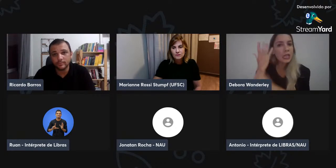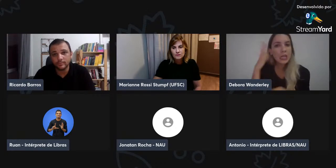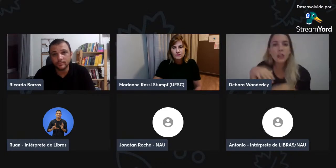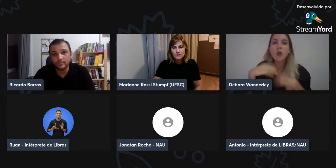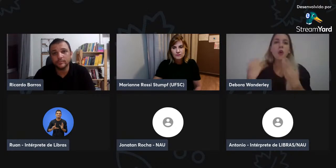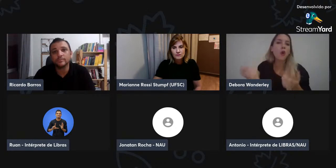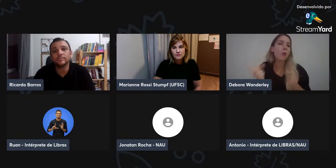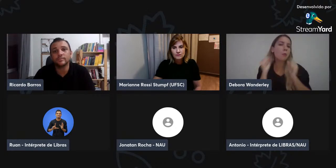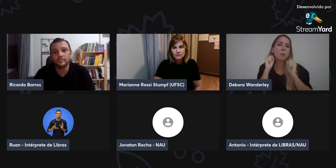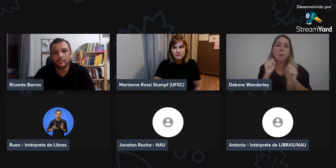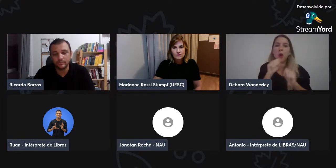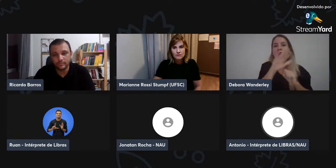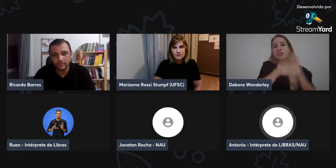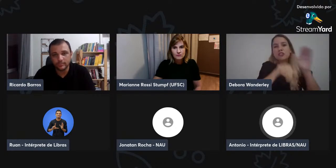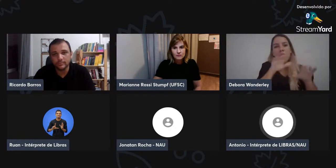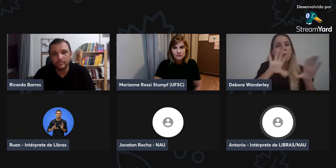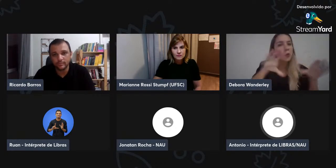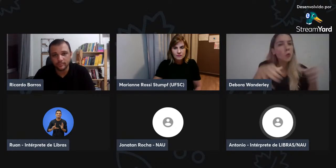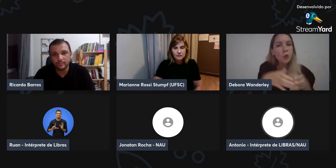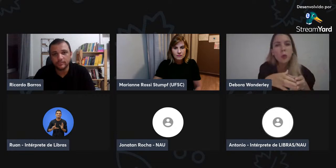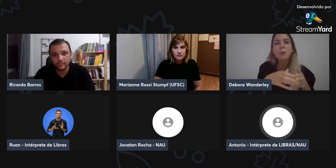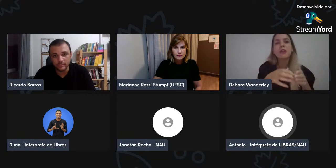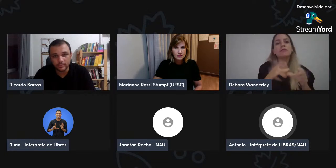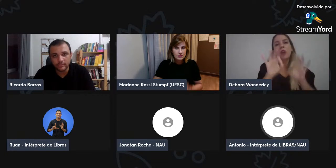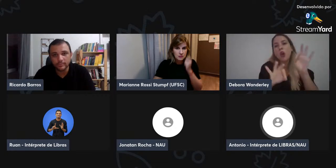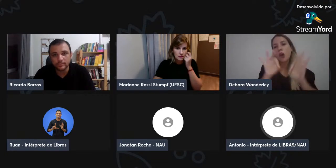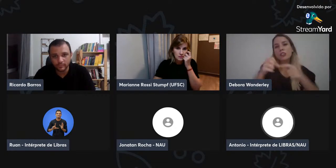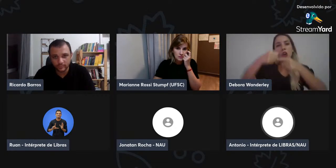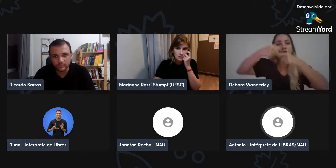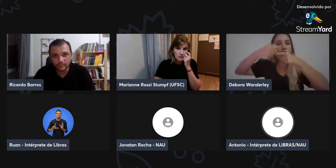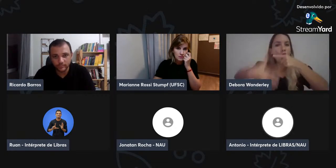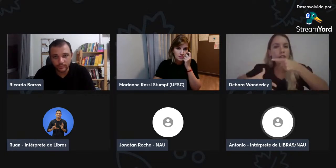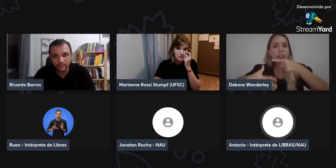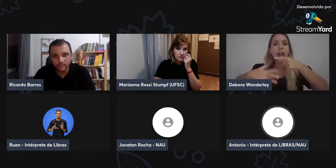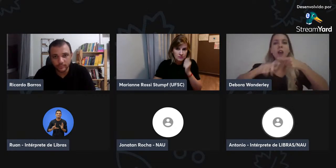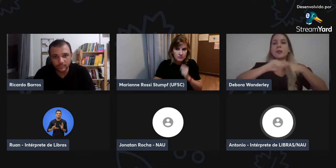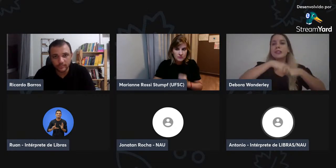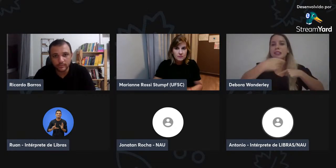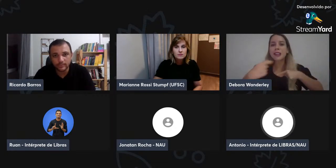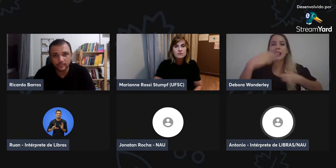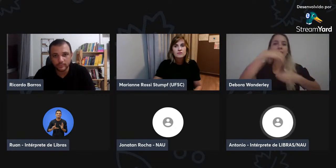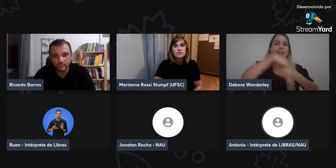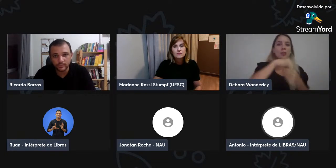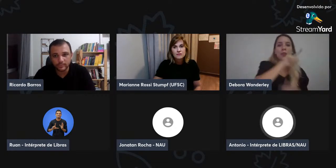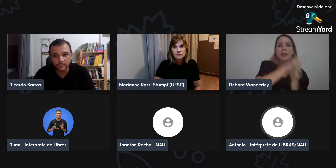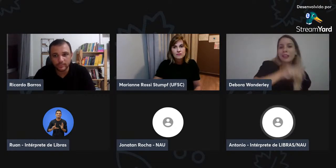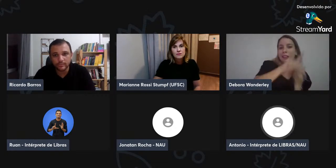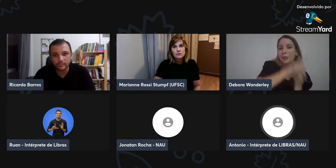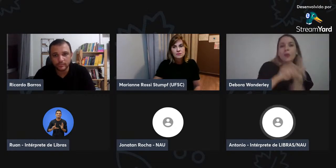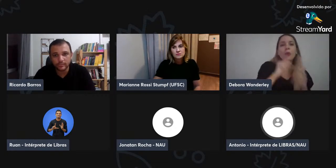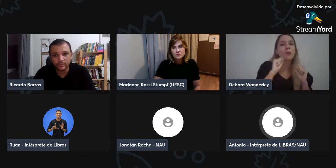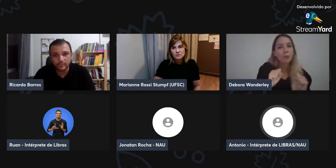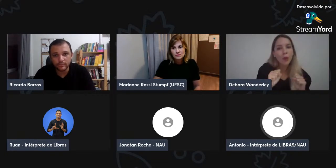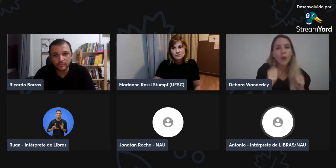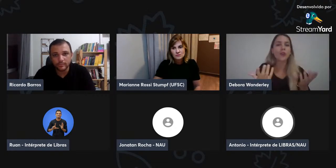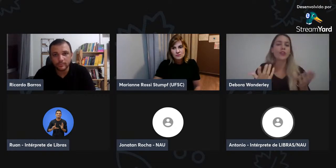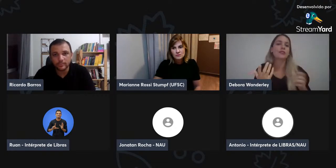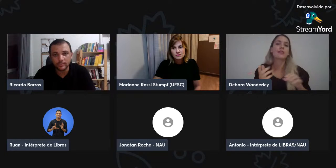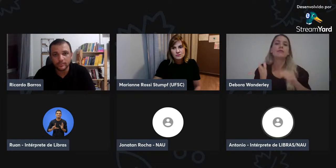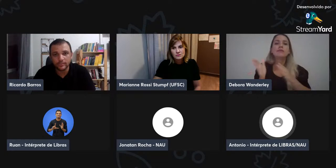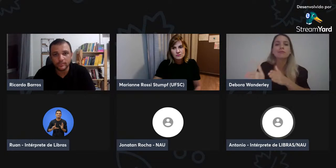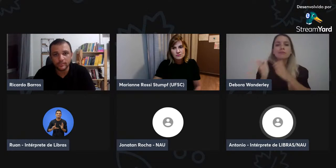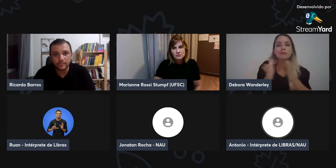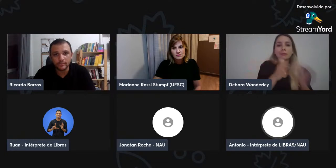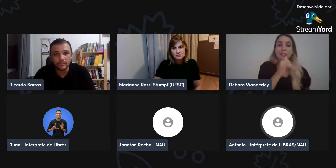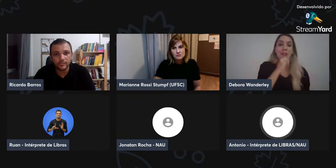pesado. Então, nisso, a gente vai chamar um grupo de pessoas para organizar, tudo mais,